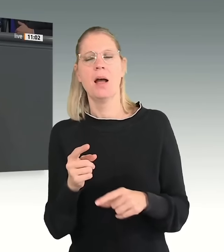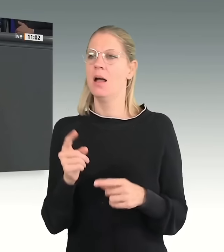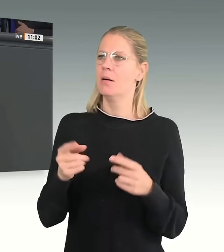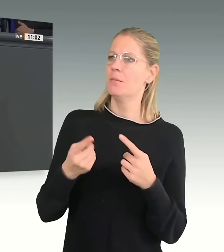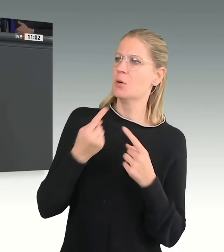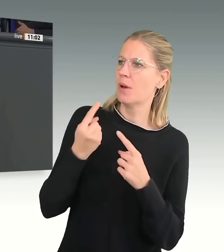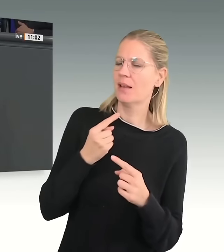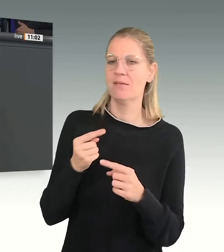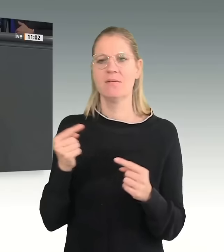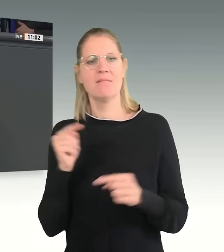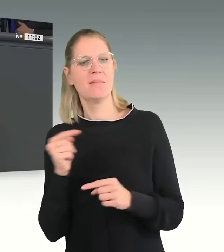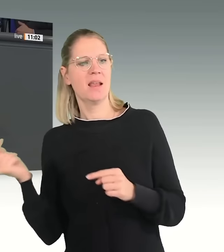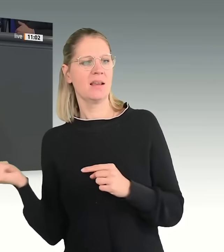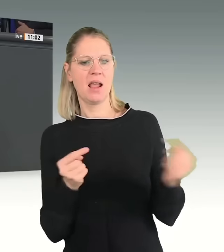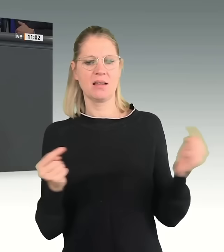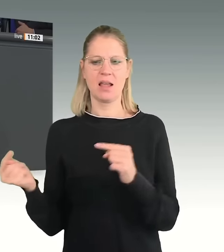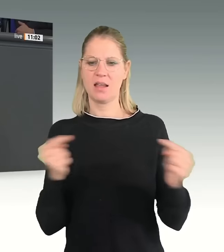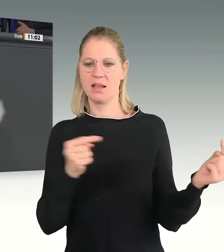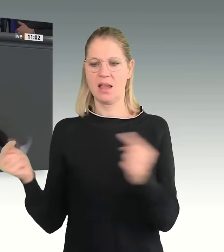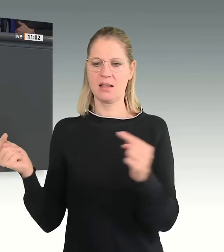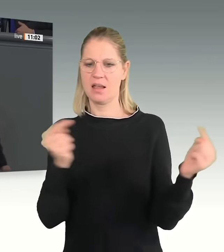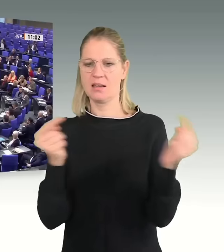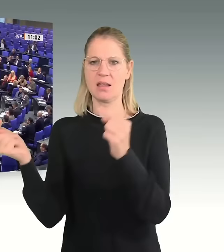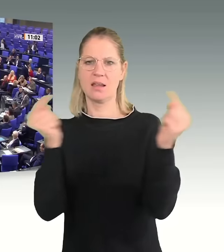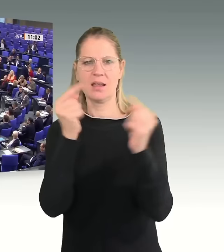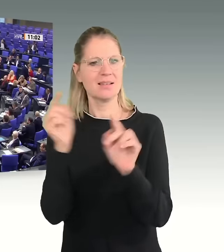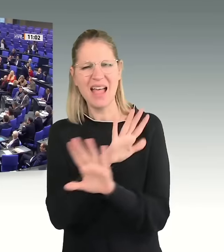ausspielen, sondern wie wir gemeinsam Perspektiven schaffen. Vielen Dank.